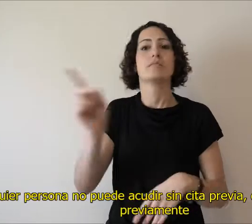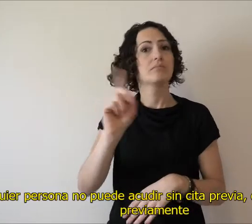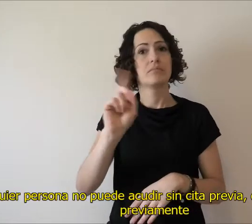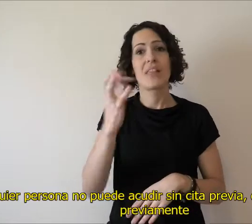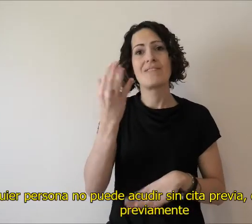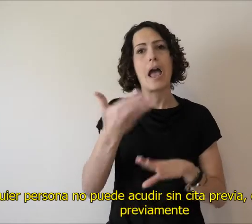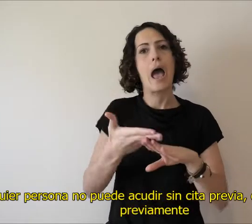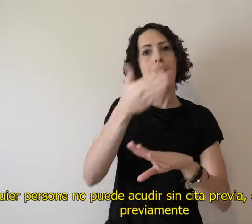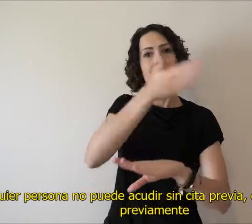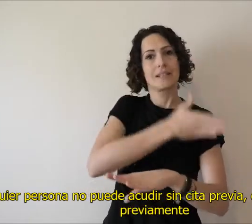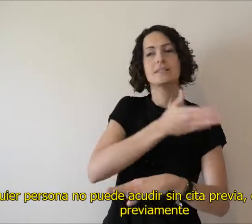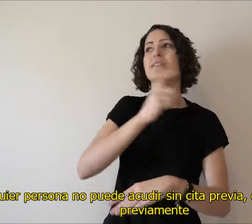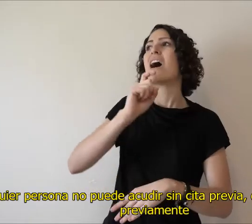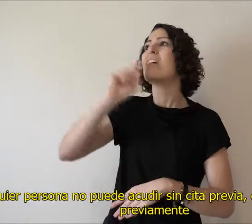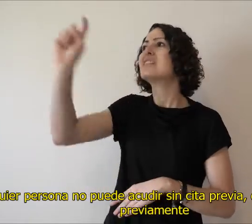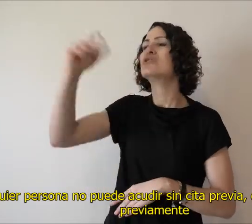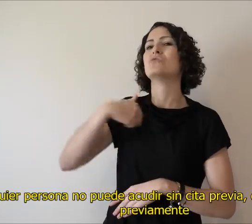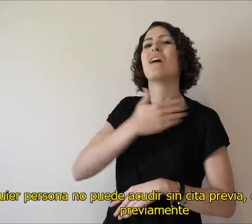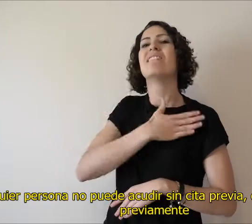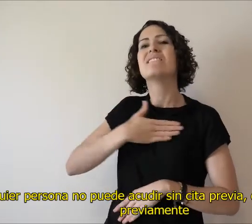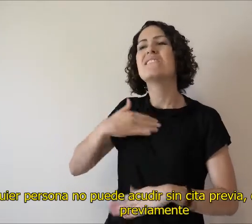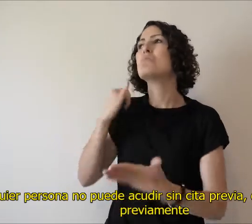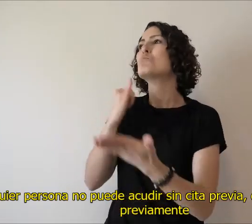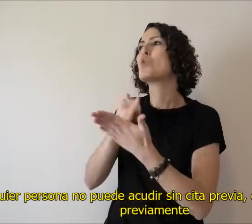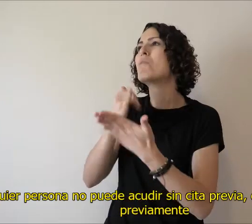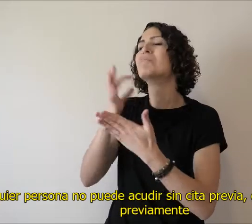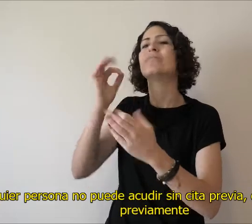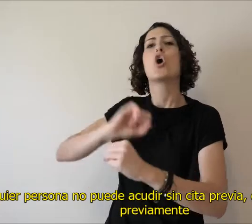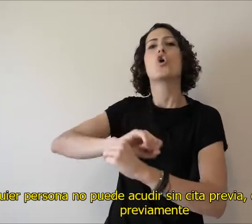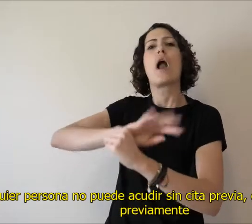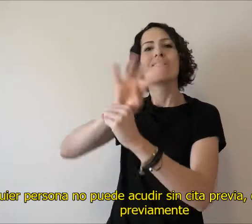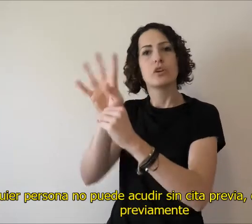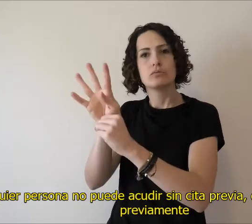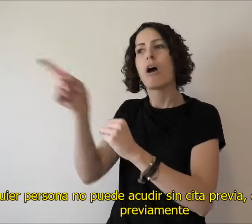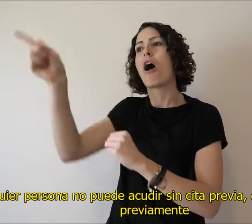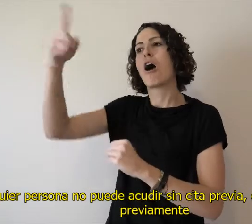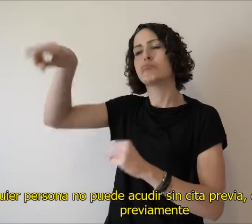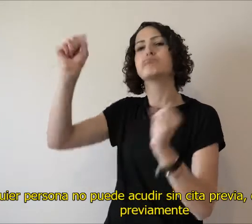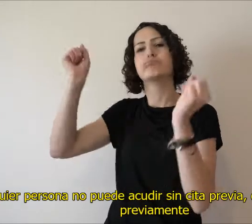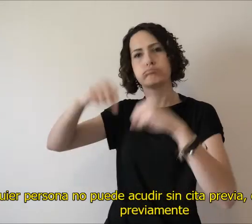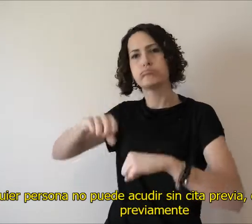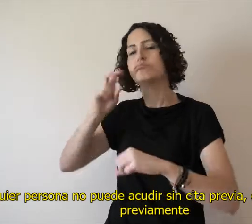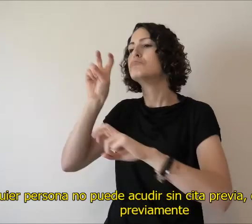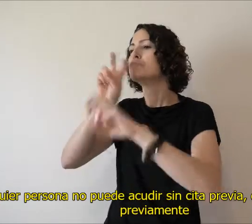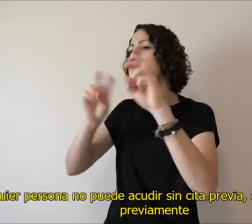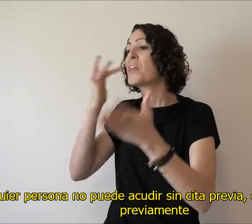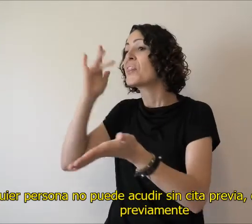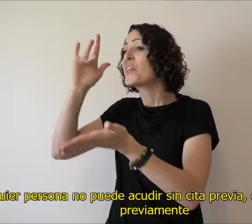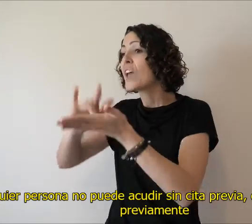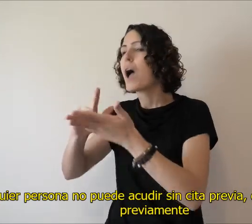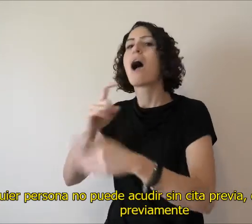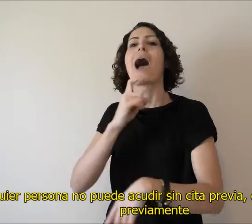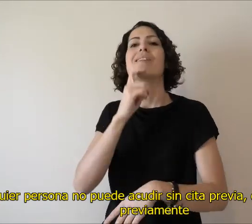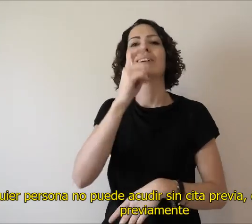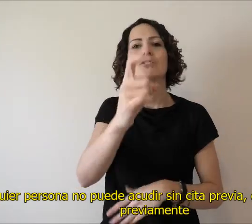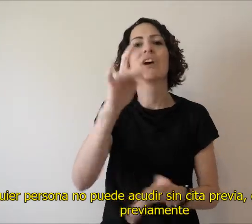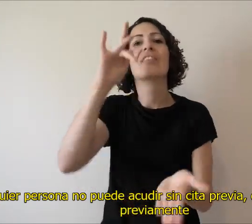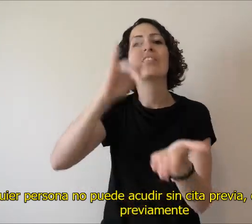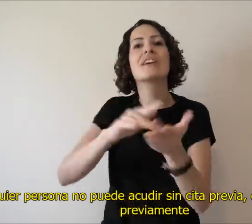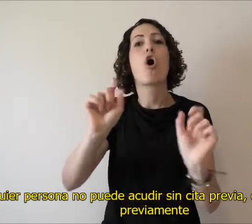Cualquier persona no puede acudir sin cita previa. Deben solicitarla previamente y